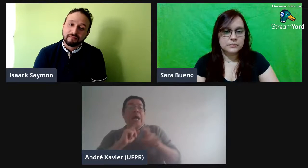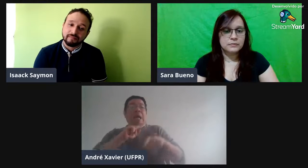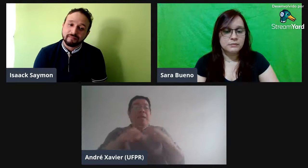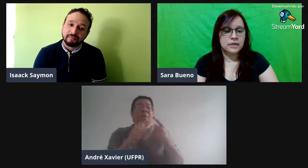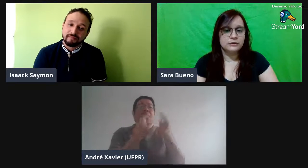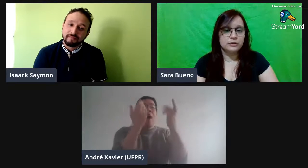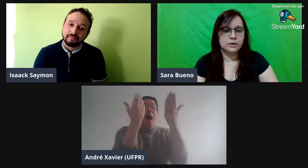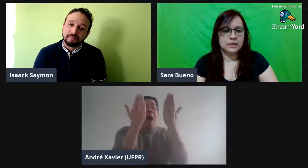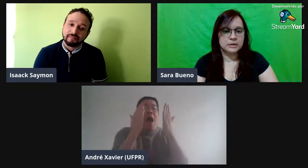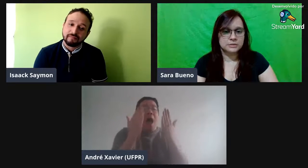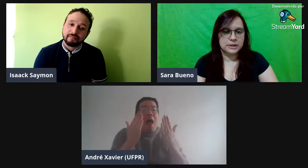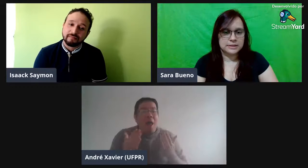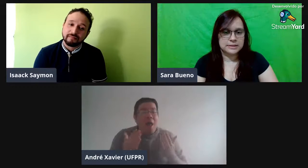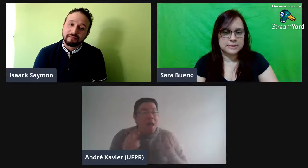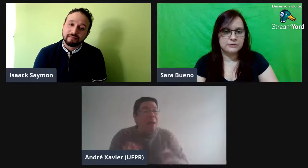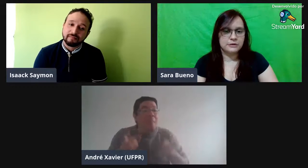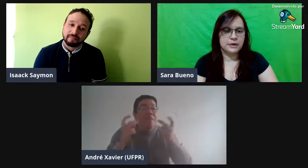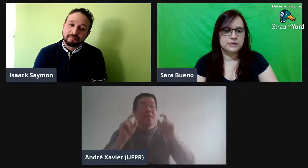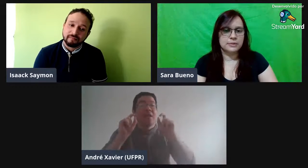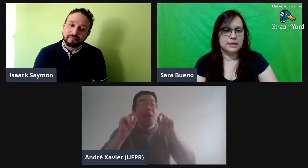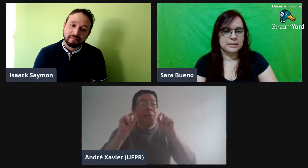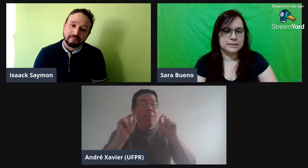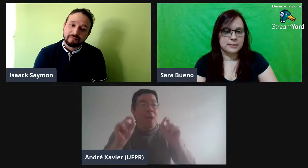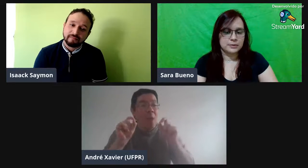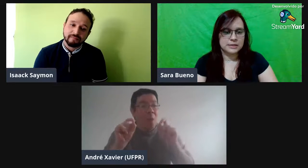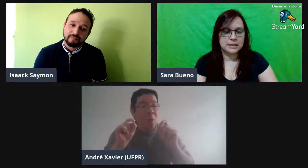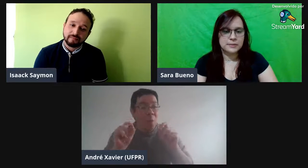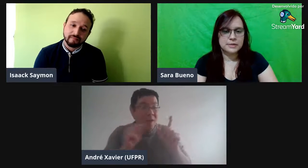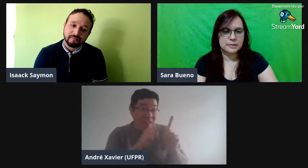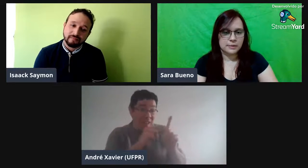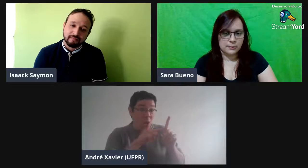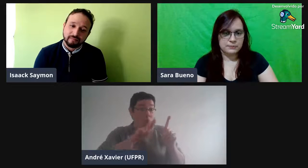Ele filmou cada um deles e fez uma análise depois. O que ele percebeu?